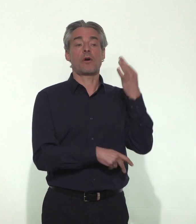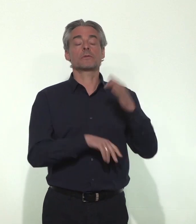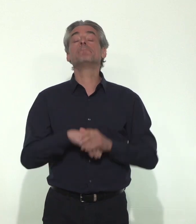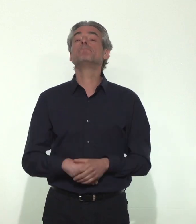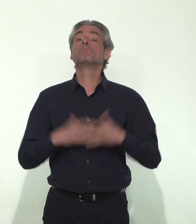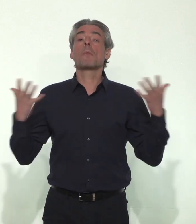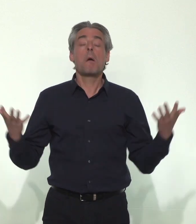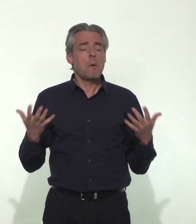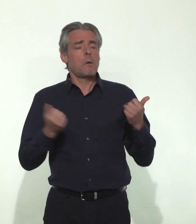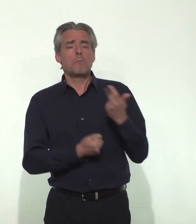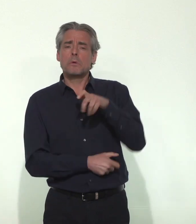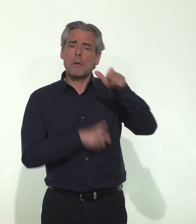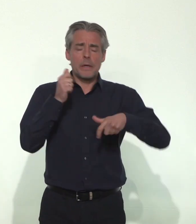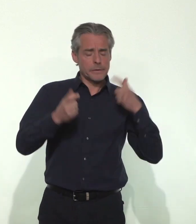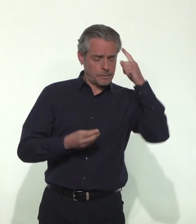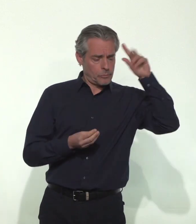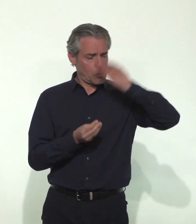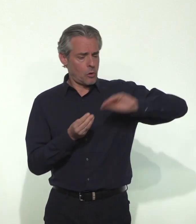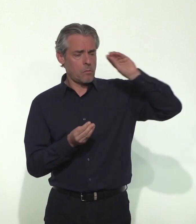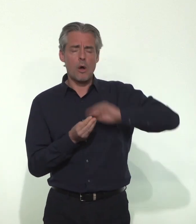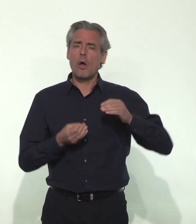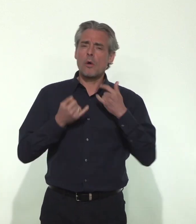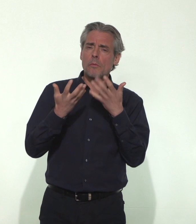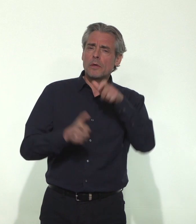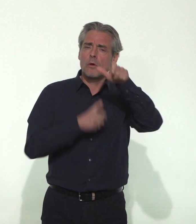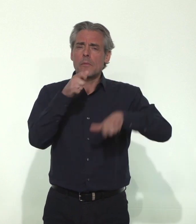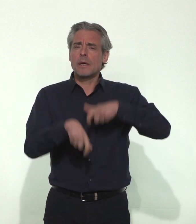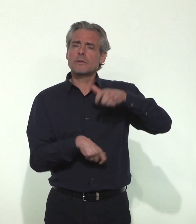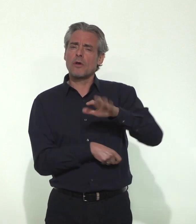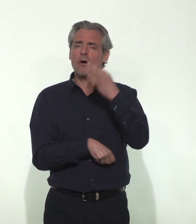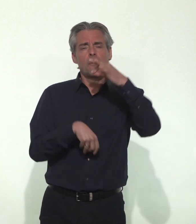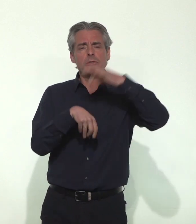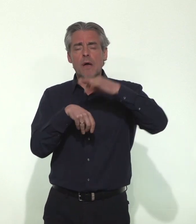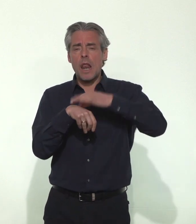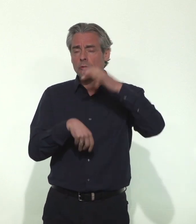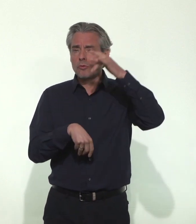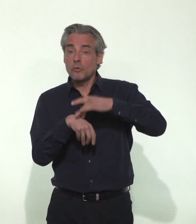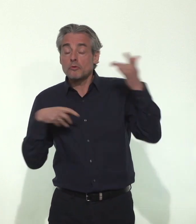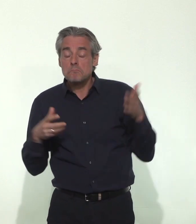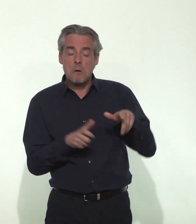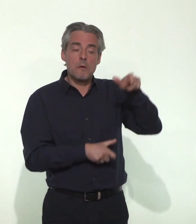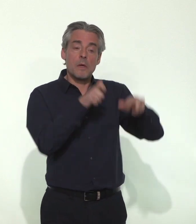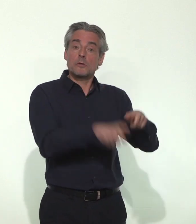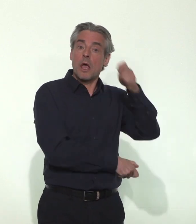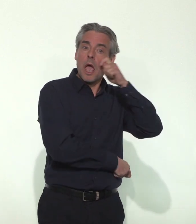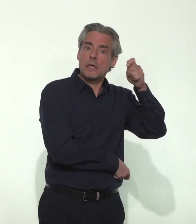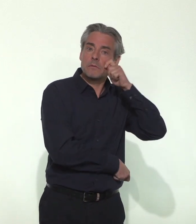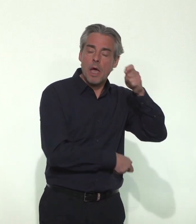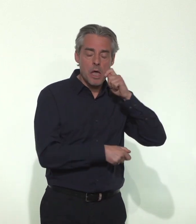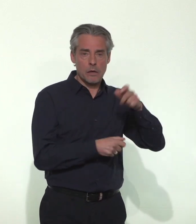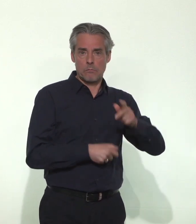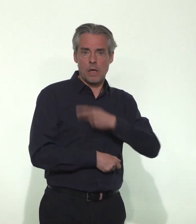Nombreux sont ceux qui s'interrogent combien de personnes ont été infectées en France. Les spécialistes, les épidémiologistes travaillent sur des